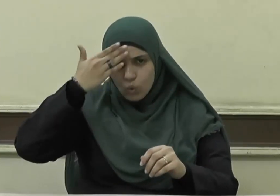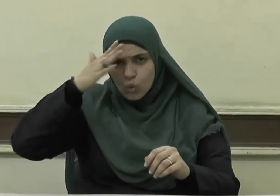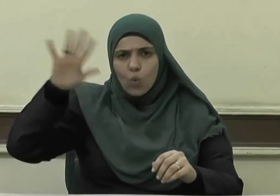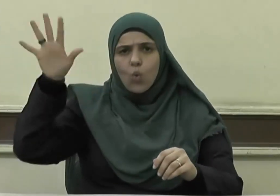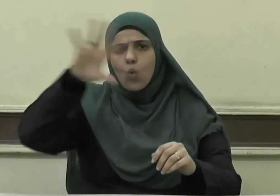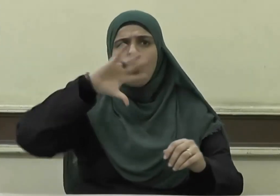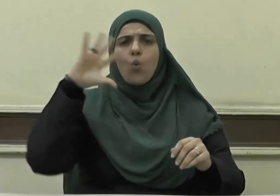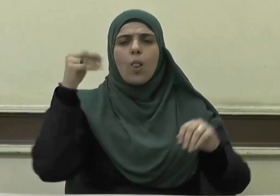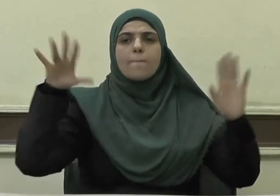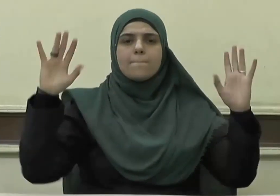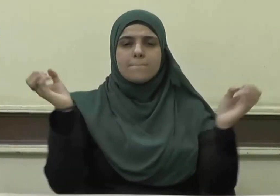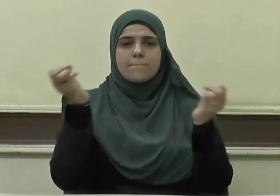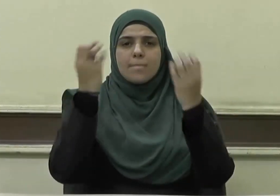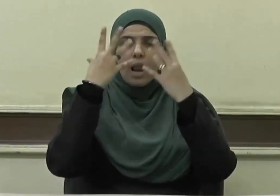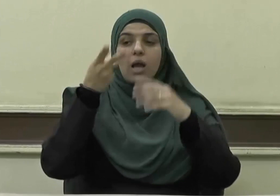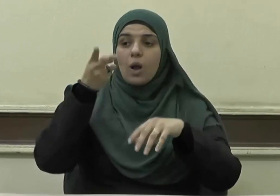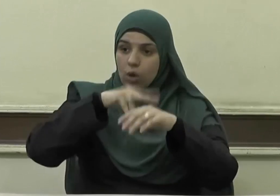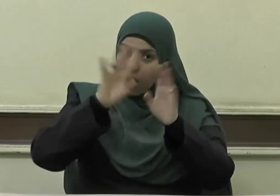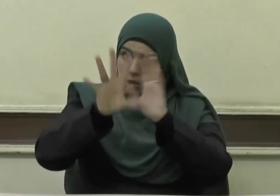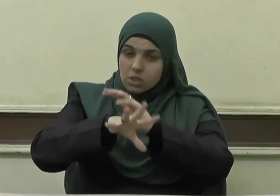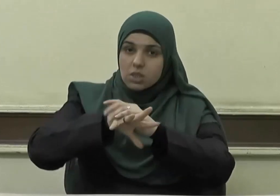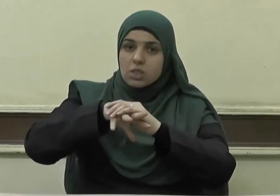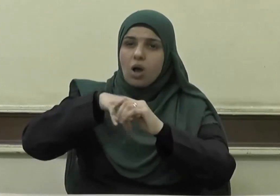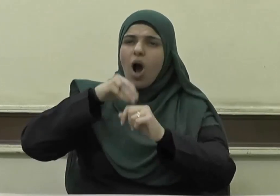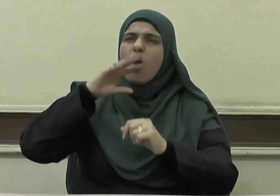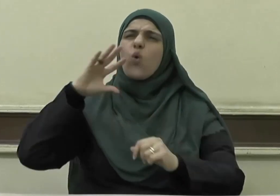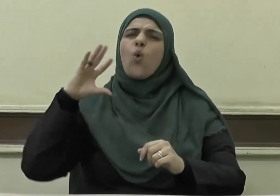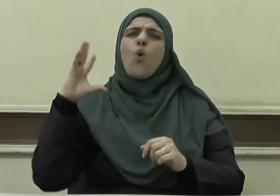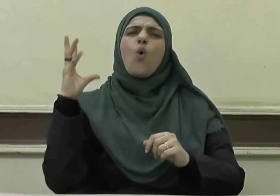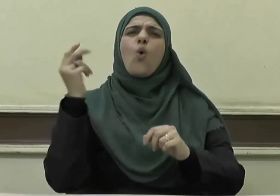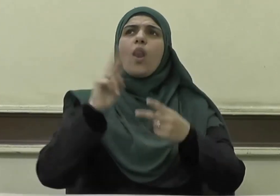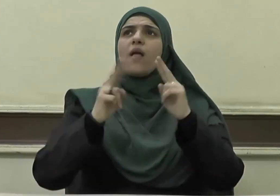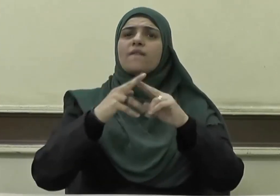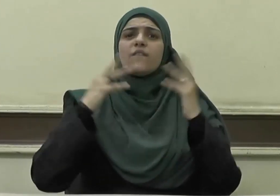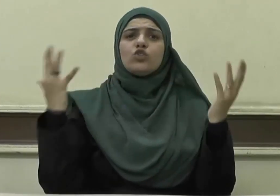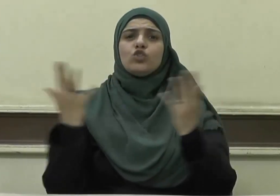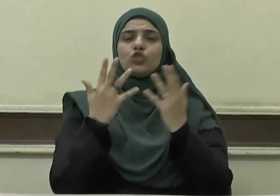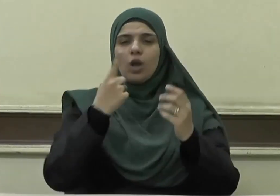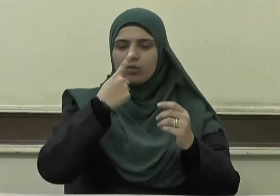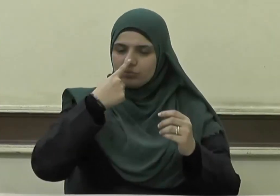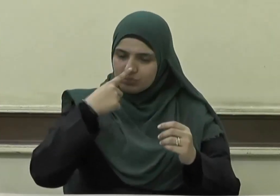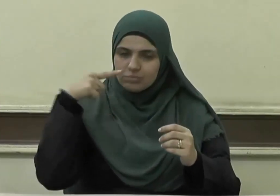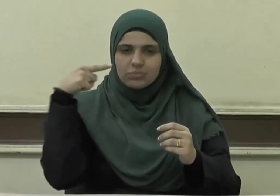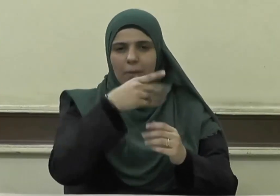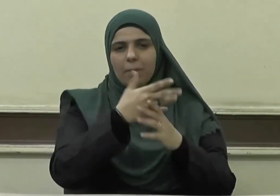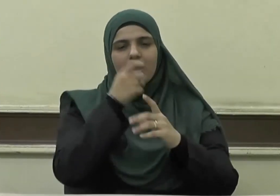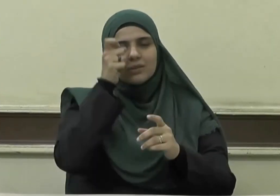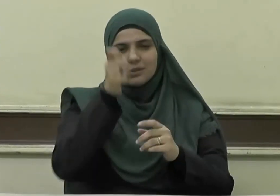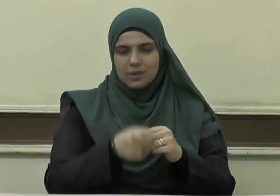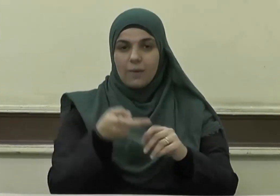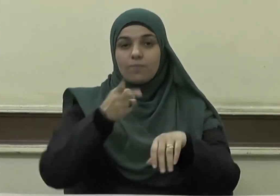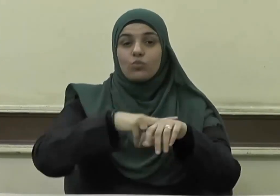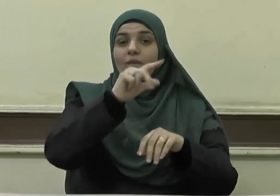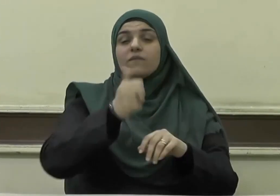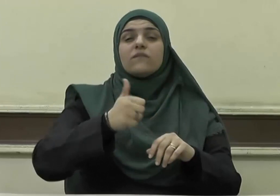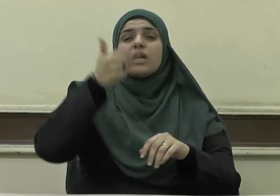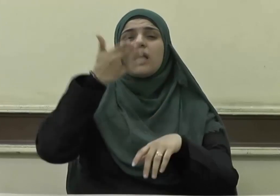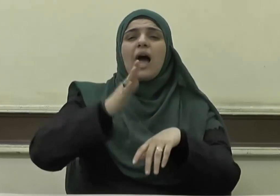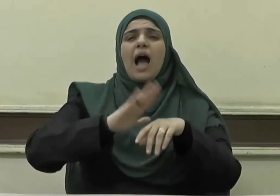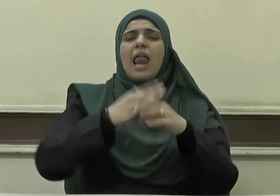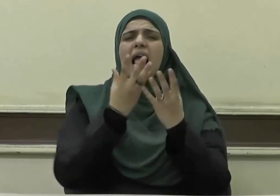وسخر له كل ما في الكون وفضله على كثير من